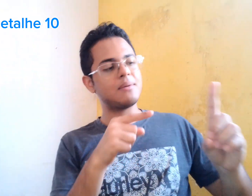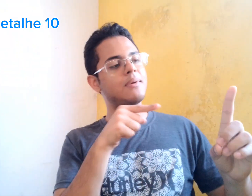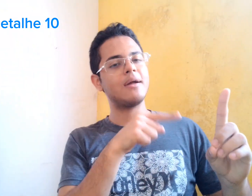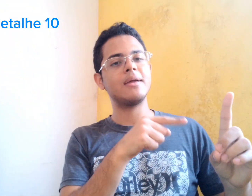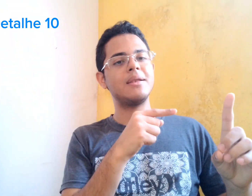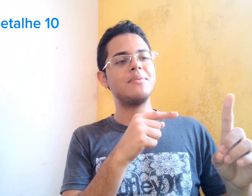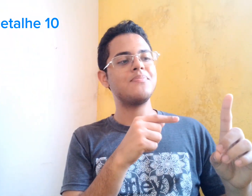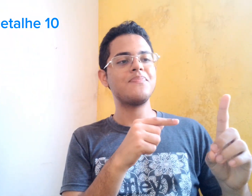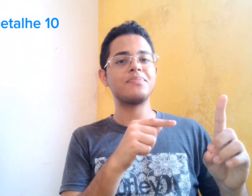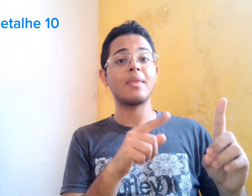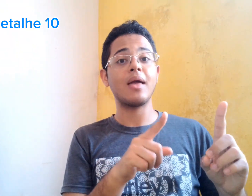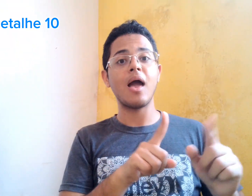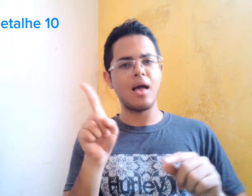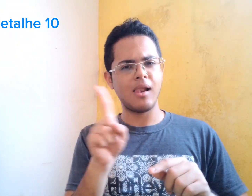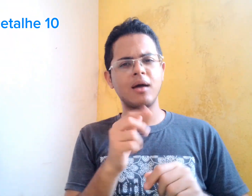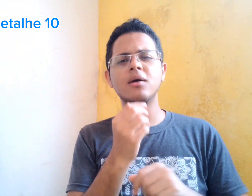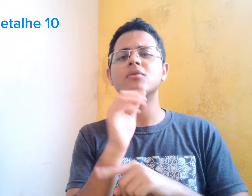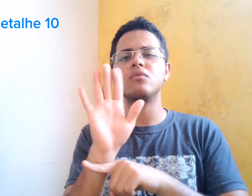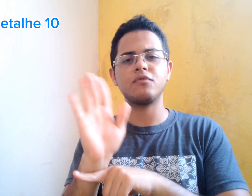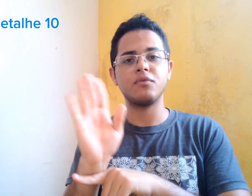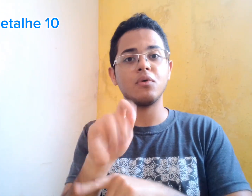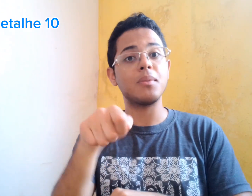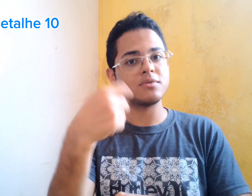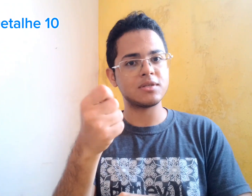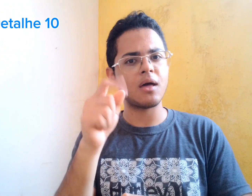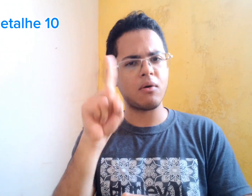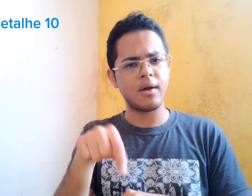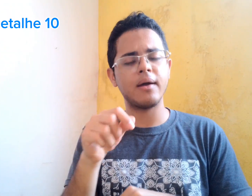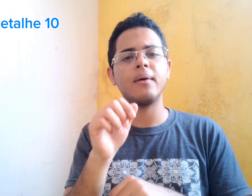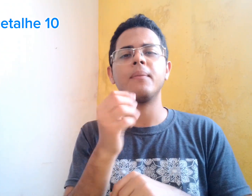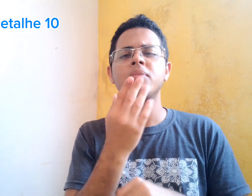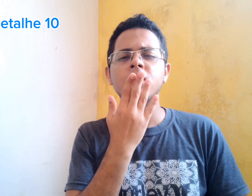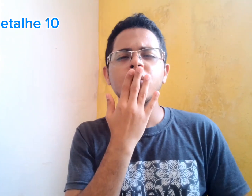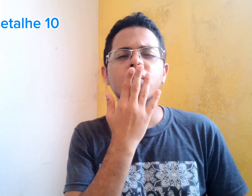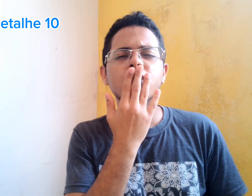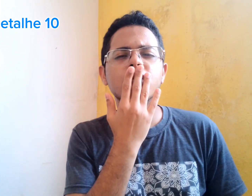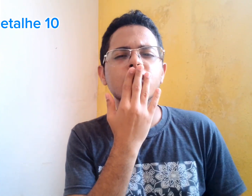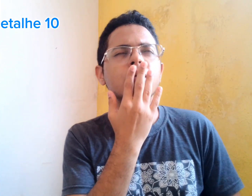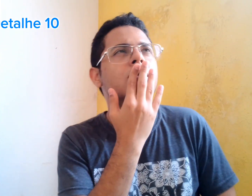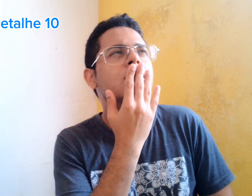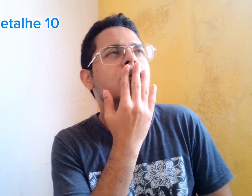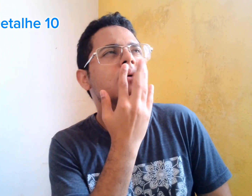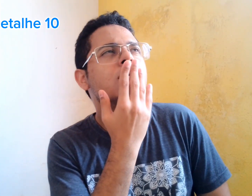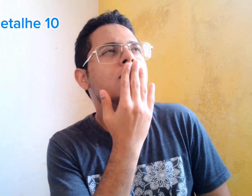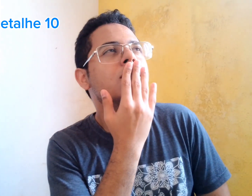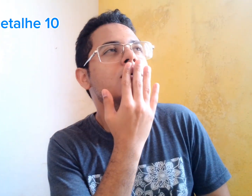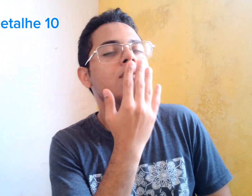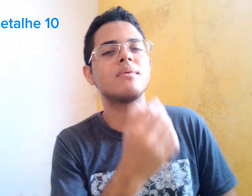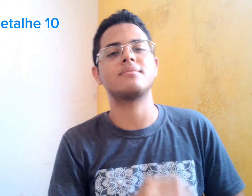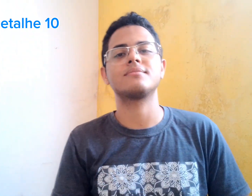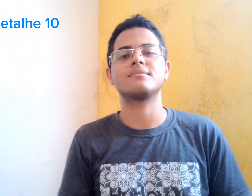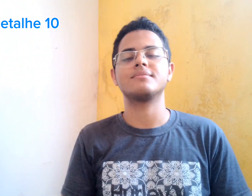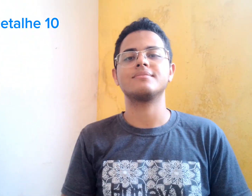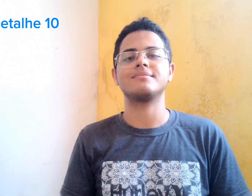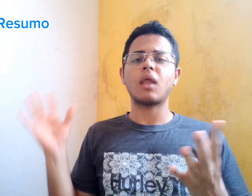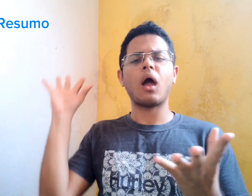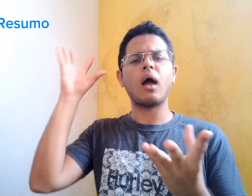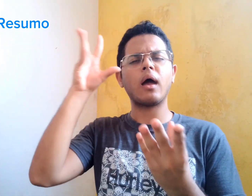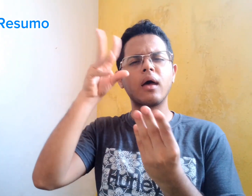Que... Que... Aluna dele... Tinha ensinado para ele... Novamente... Já que ele estava esquecido. Lá no filme... O sinal de água na Libra Stati é assim.